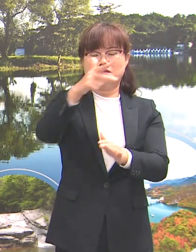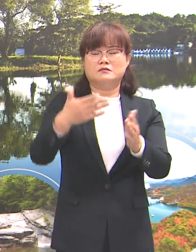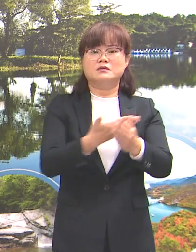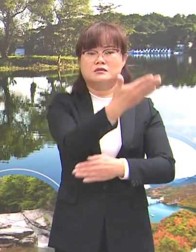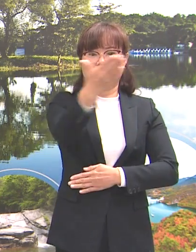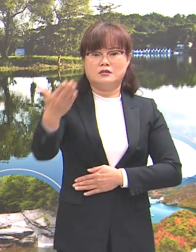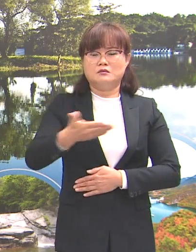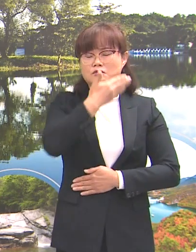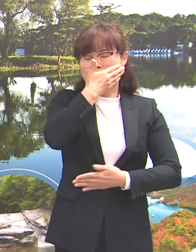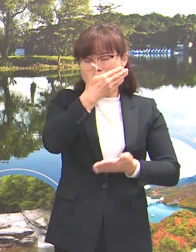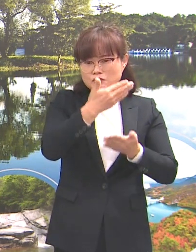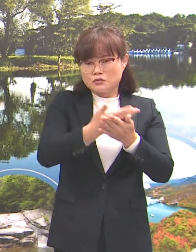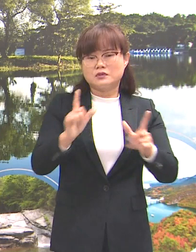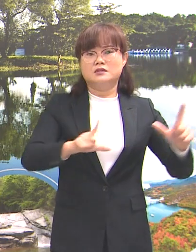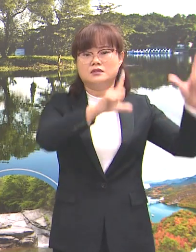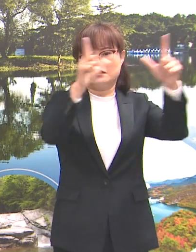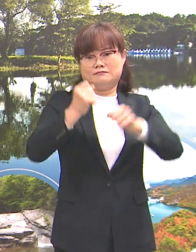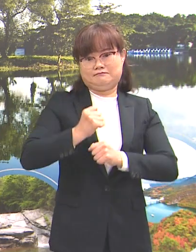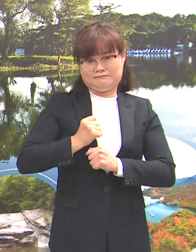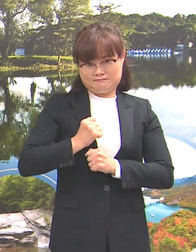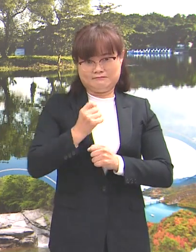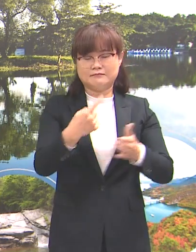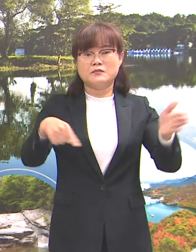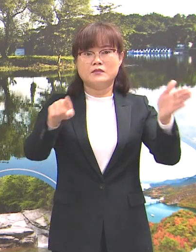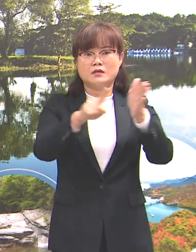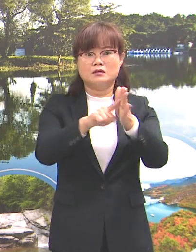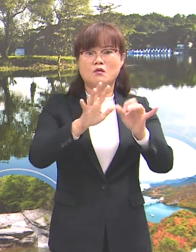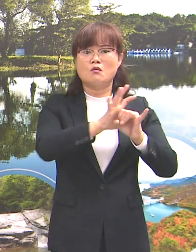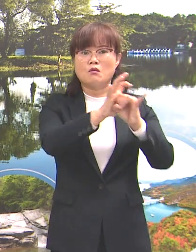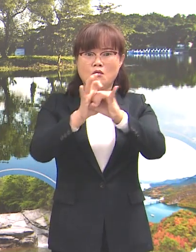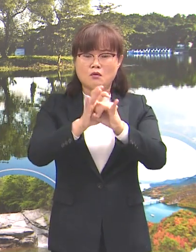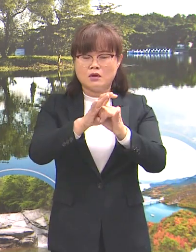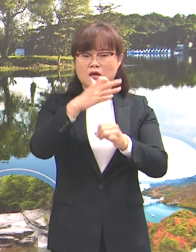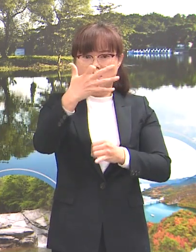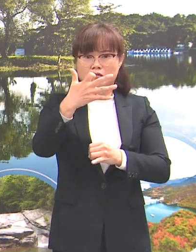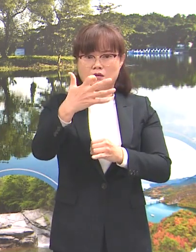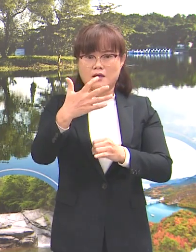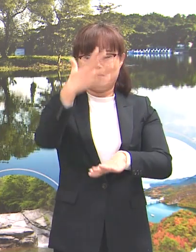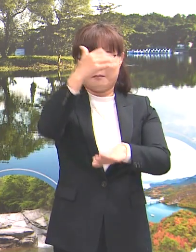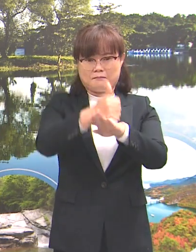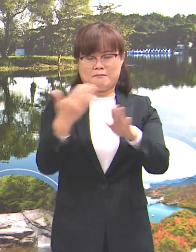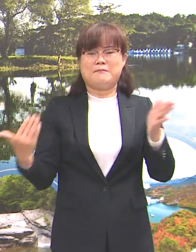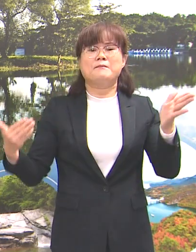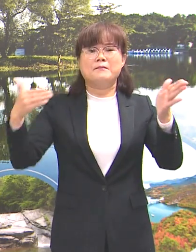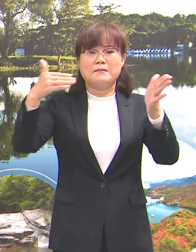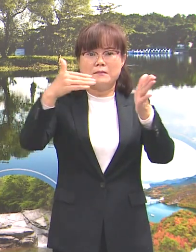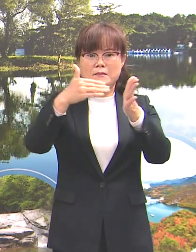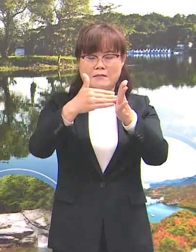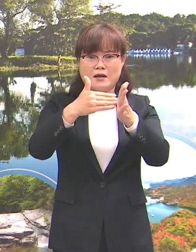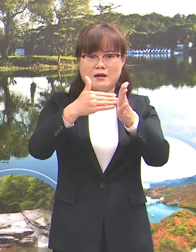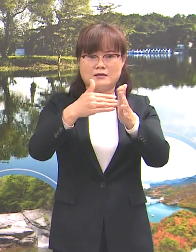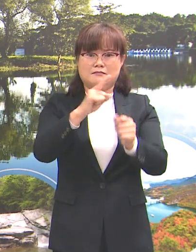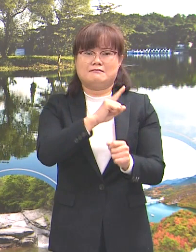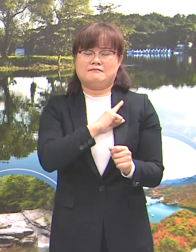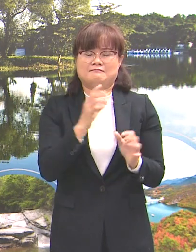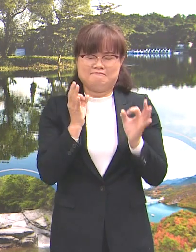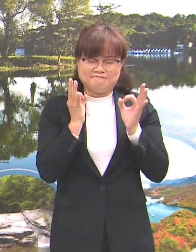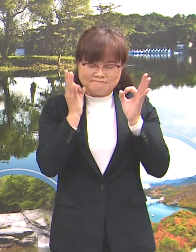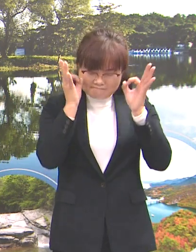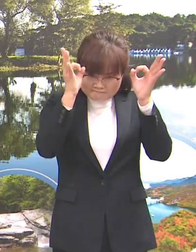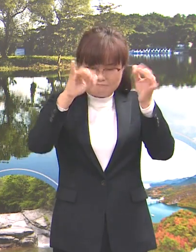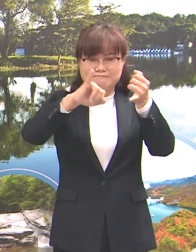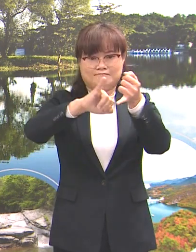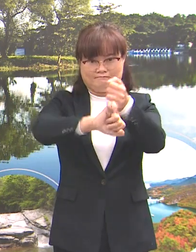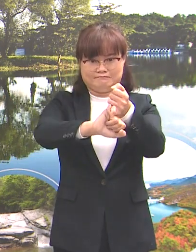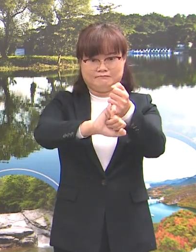소중한 일상을 지키기 위해 코로나19가 종식될 때까지 최선을 다하겠습니다.